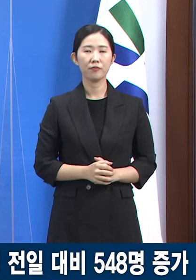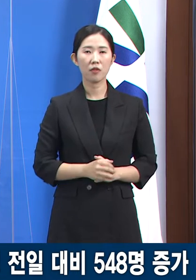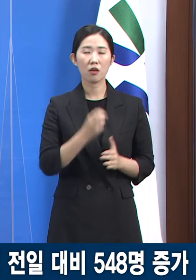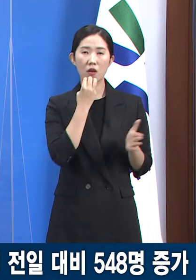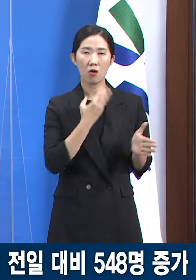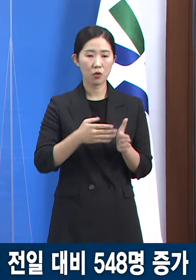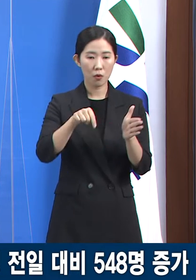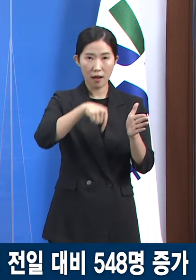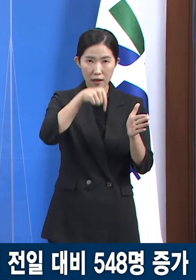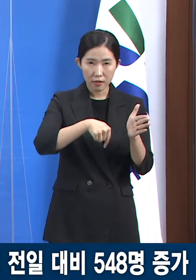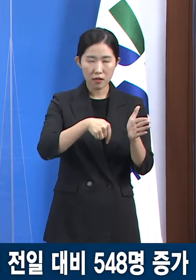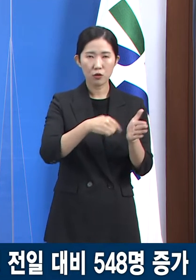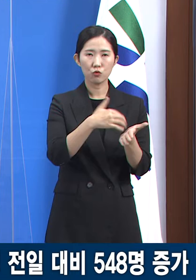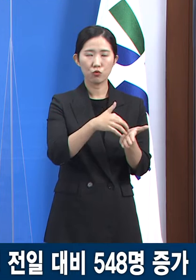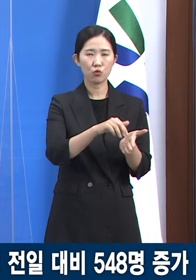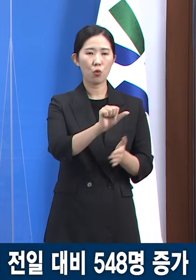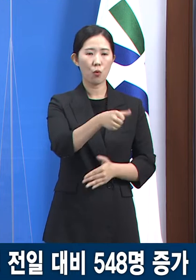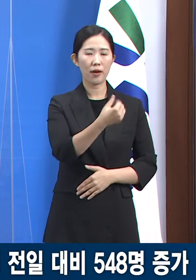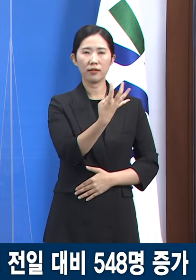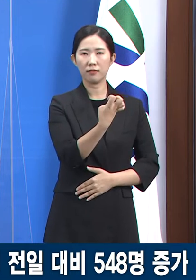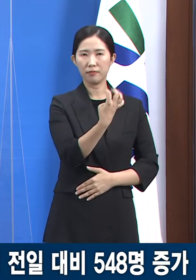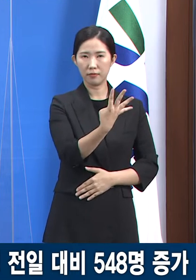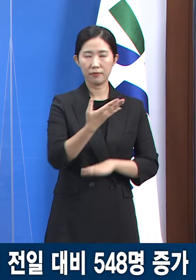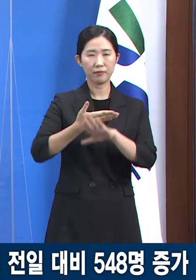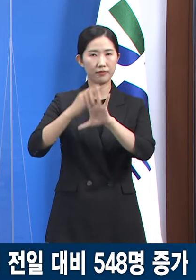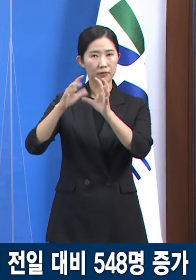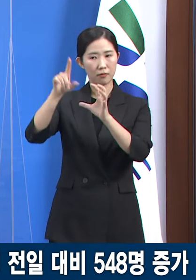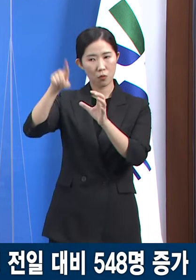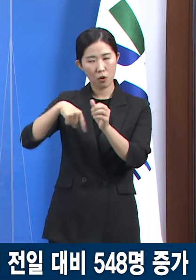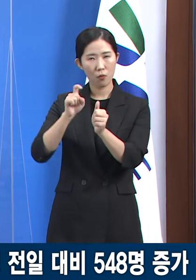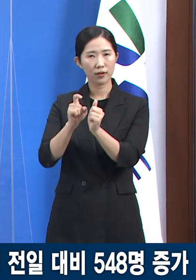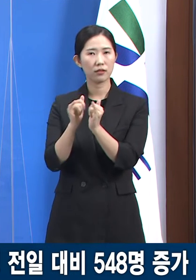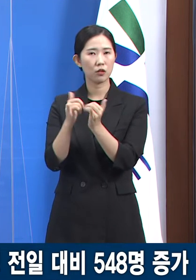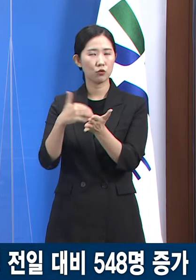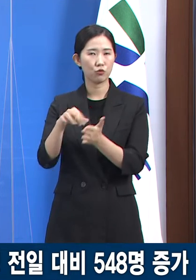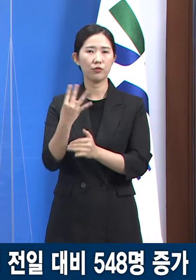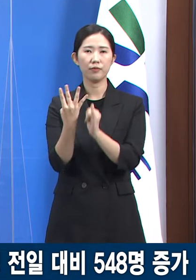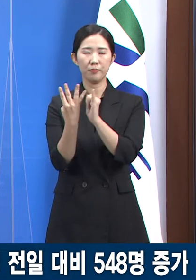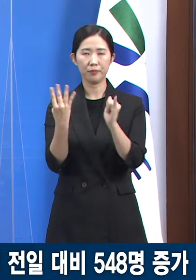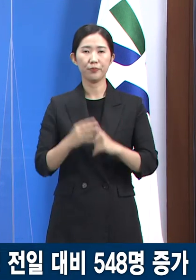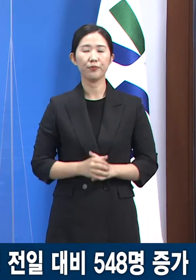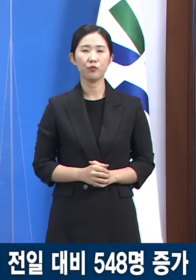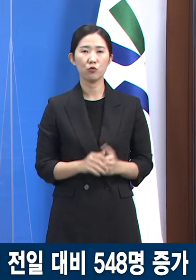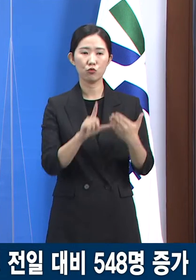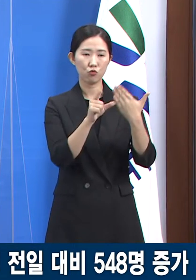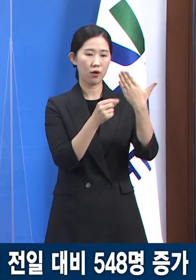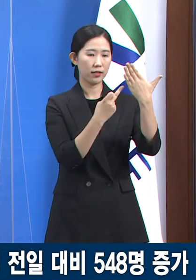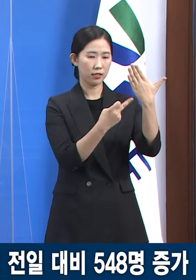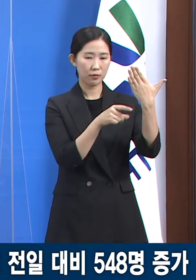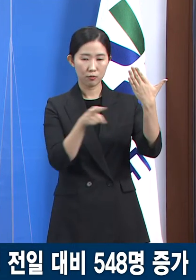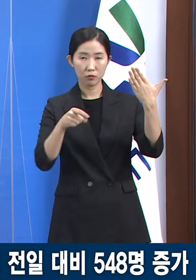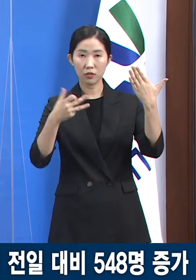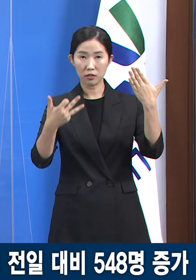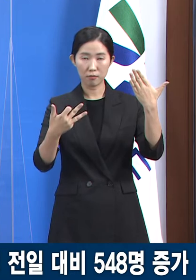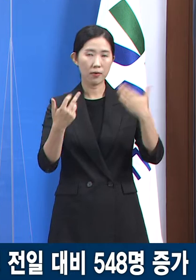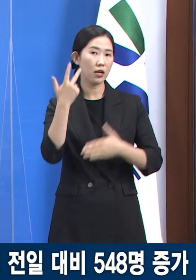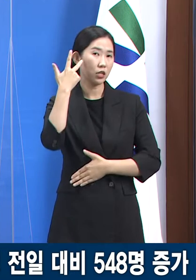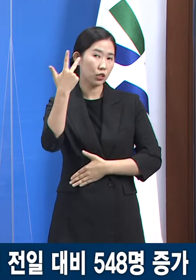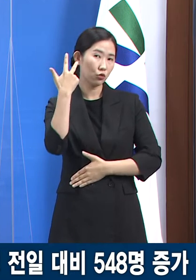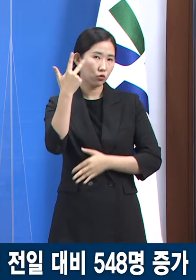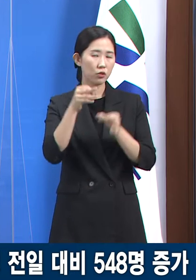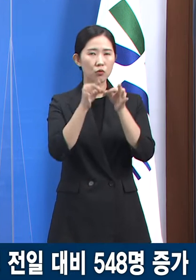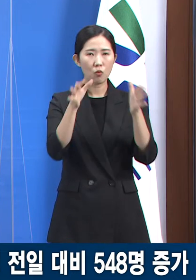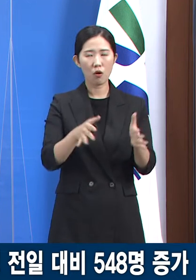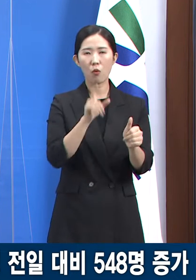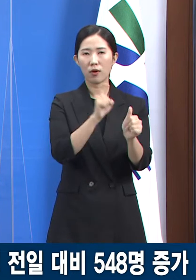발생이 544명이며 해외 유입이 4명입니다. 9월 12일부터 9월 18일까지 한 주간 발생한 도내